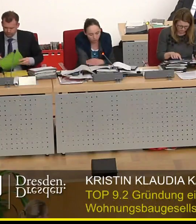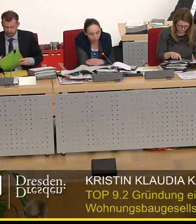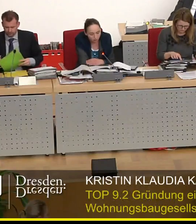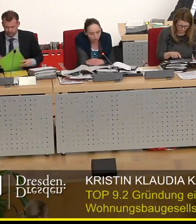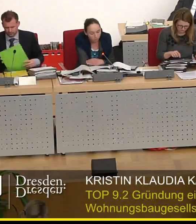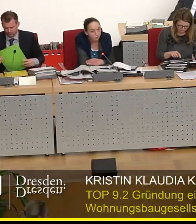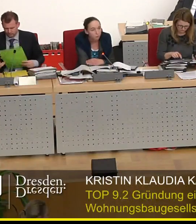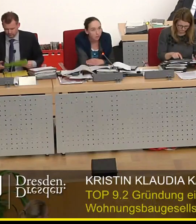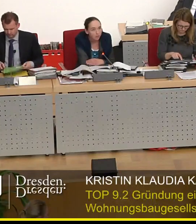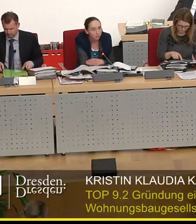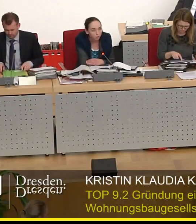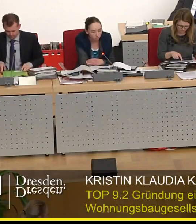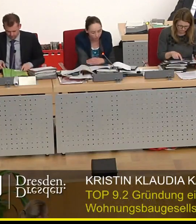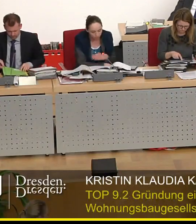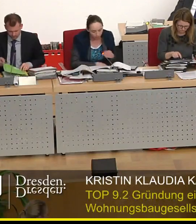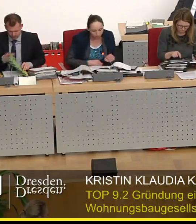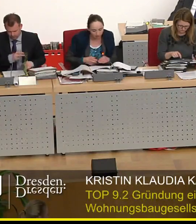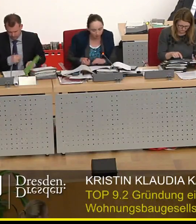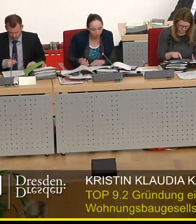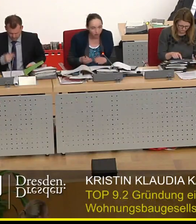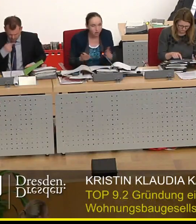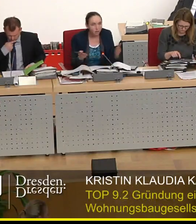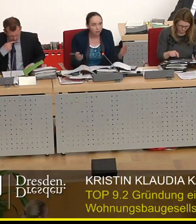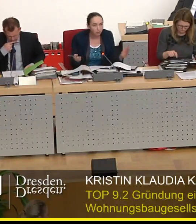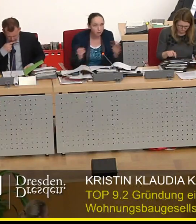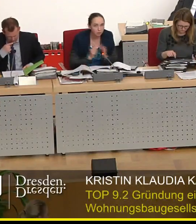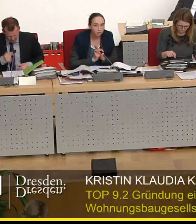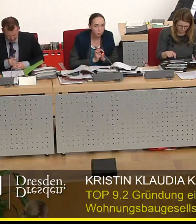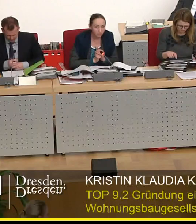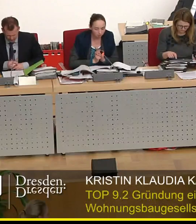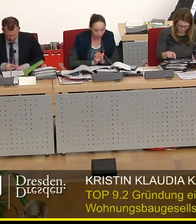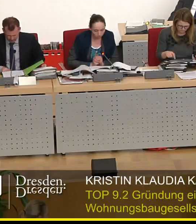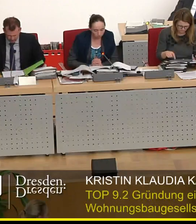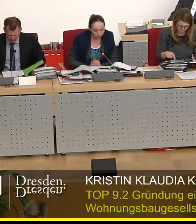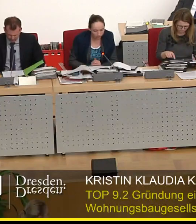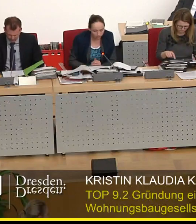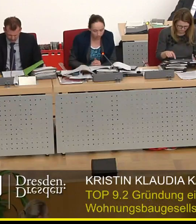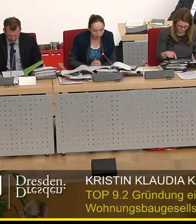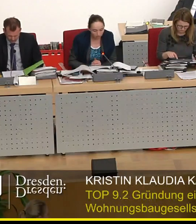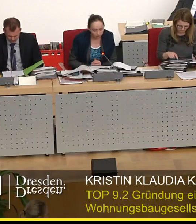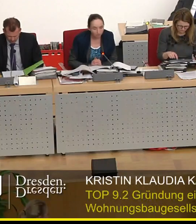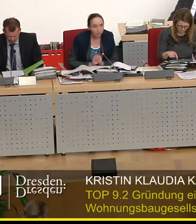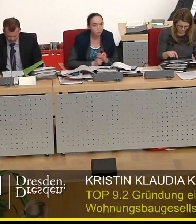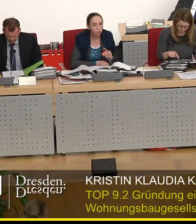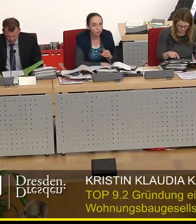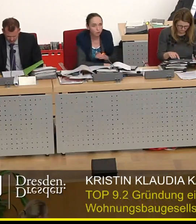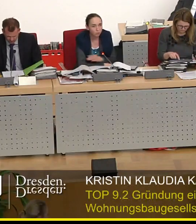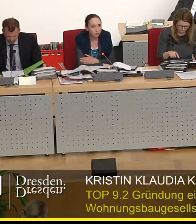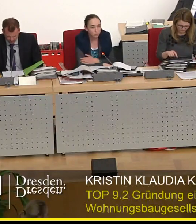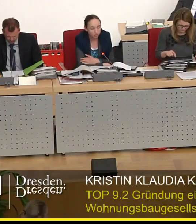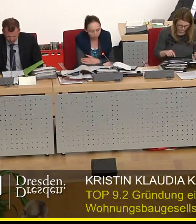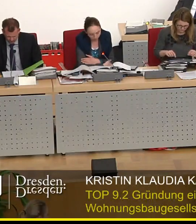Gesellschaft mit Aufgaben des sozialen Wohnungsbaus ist gegeben. Ganz kurz die Prämissen noch mal für Sie. Was den